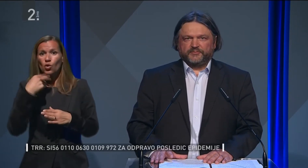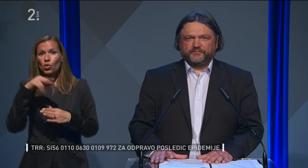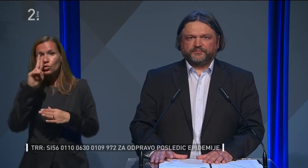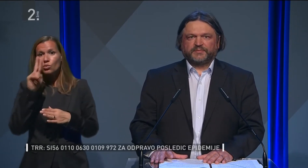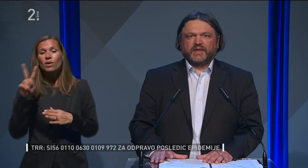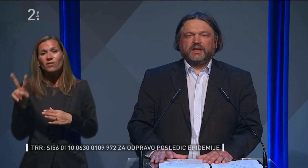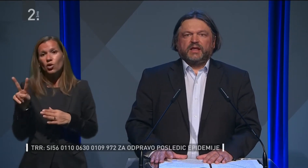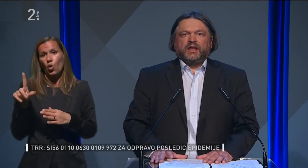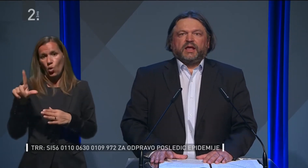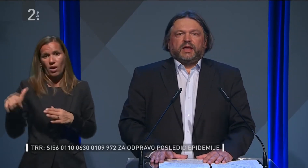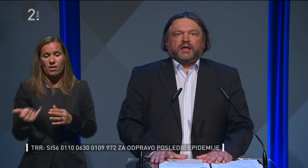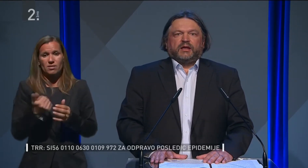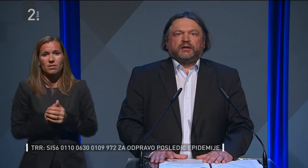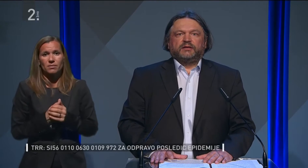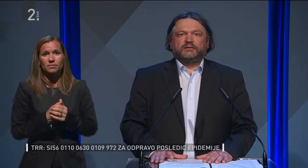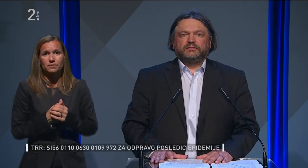Logaj.